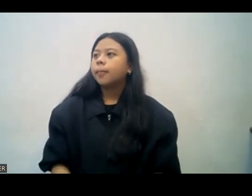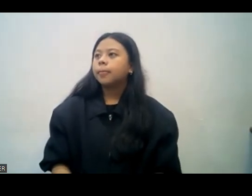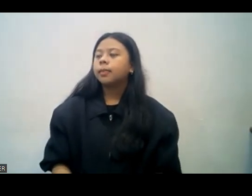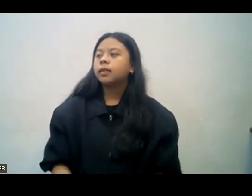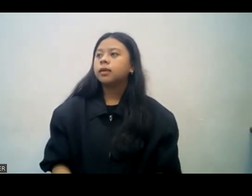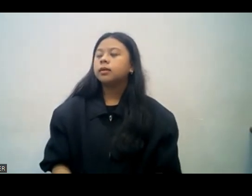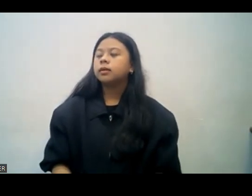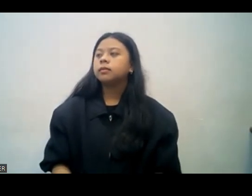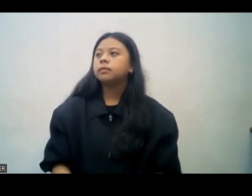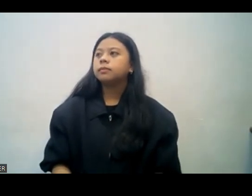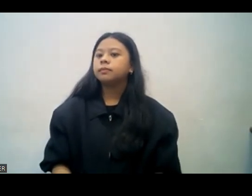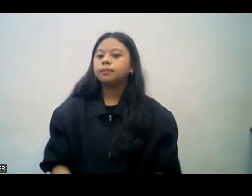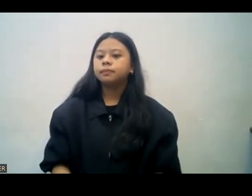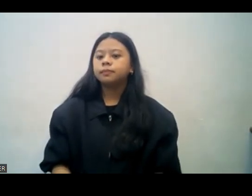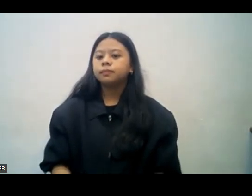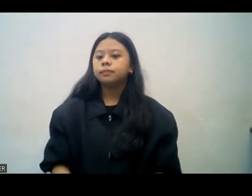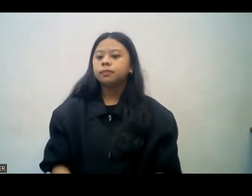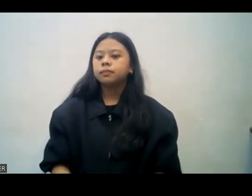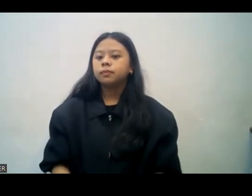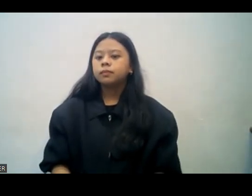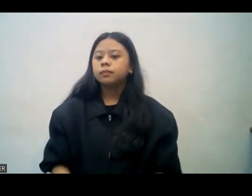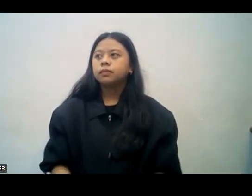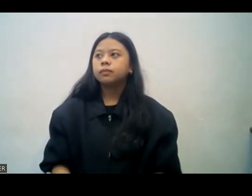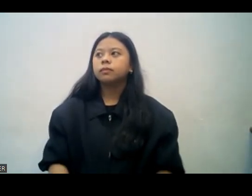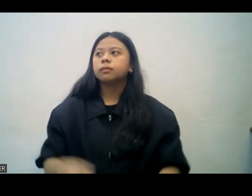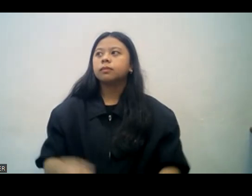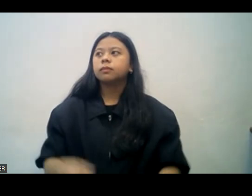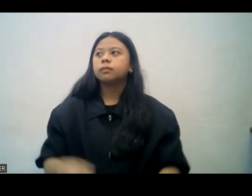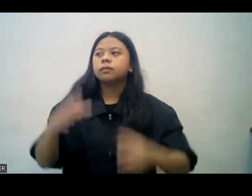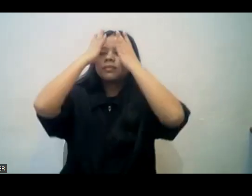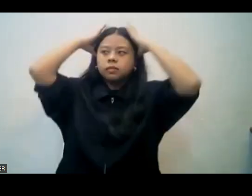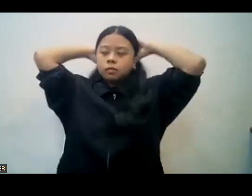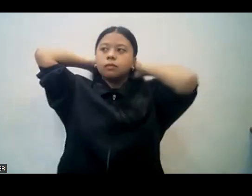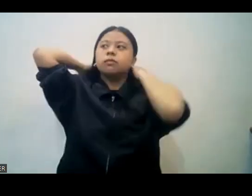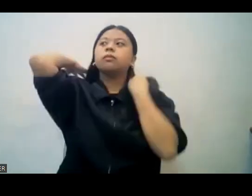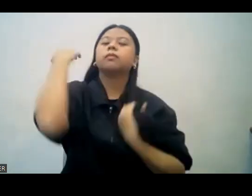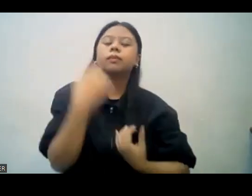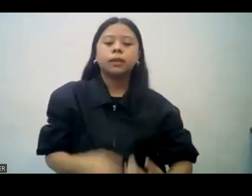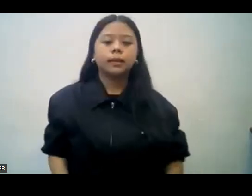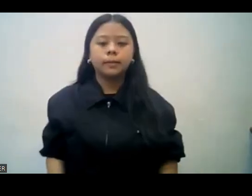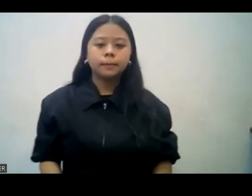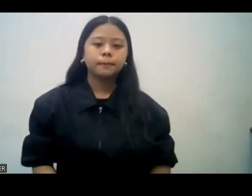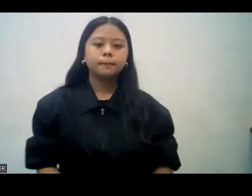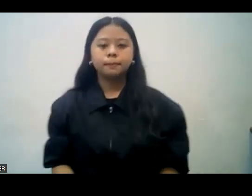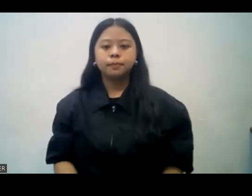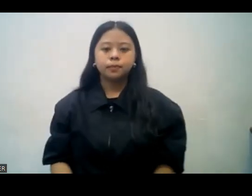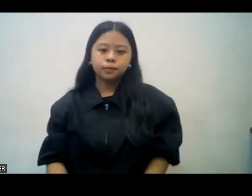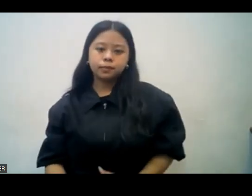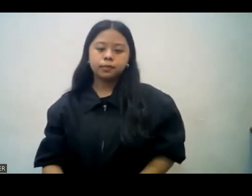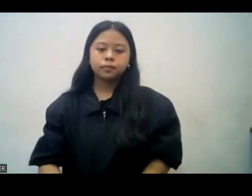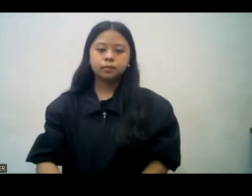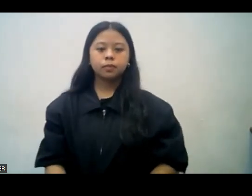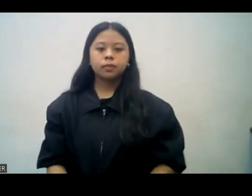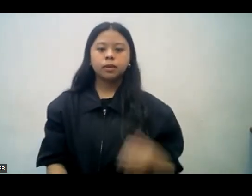tinatawag na ngayon, upang walang sino man sa inyo ang papagmatigasin ng pagiging madaya ng kasalanan. Exhort one another